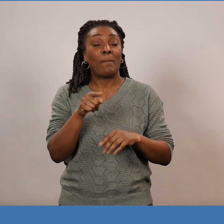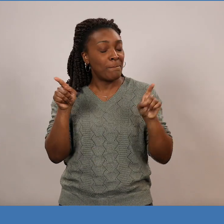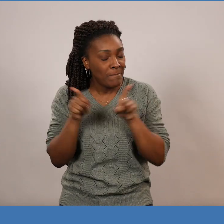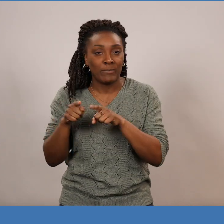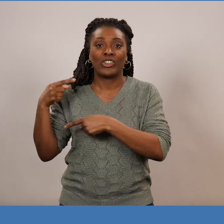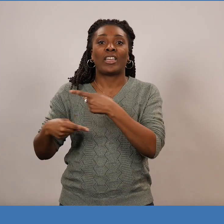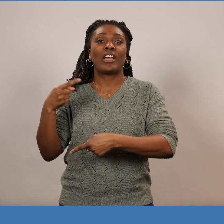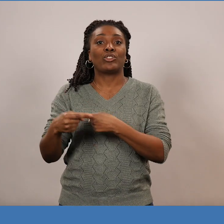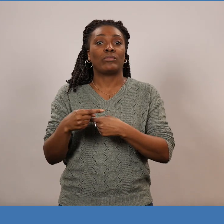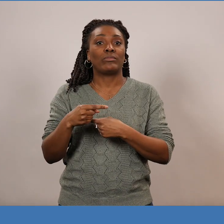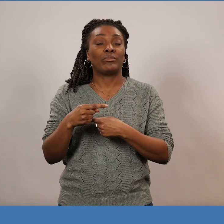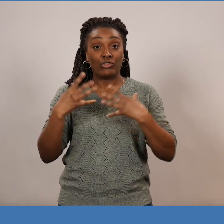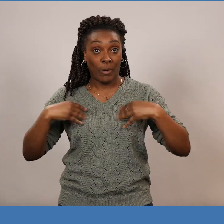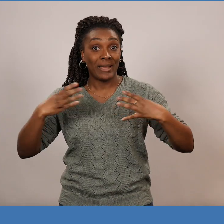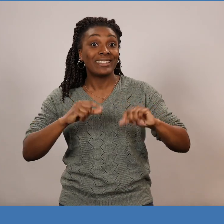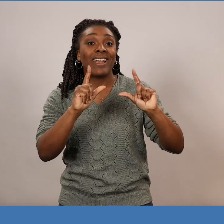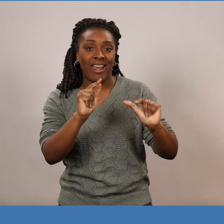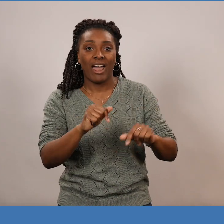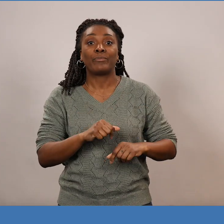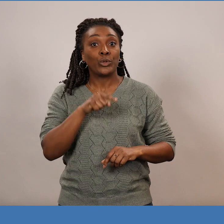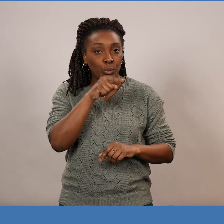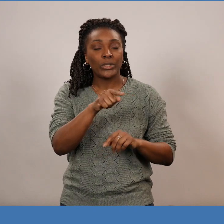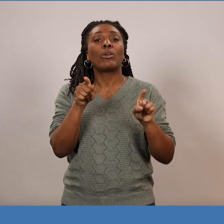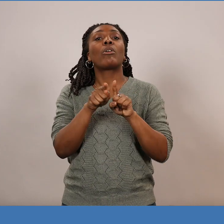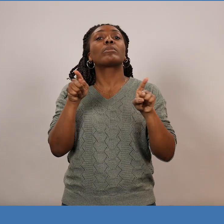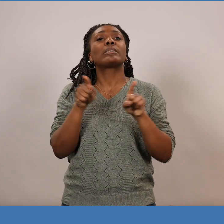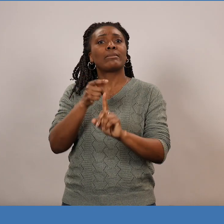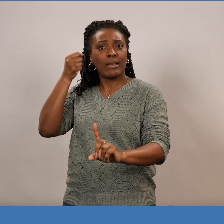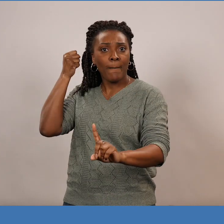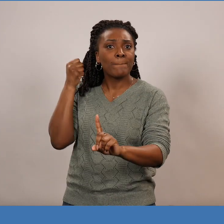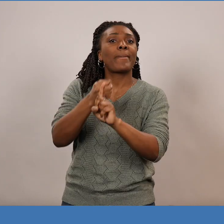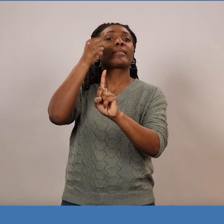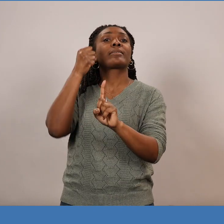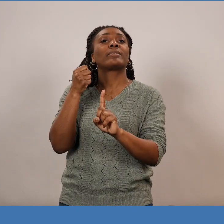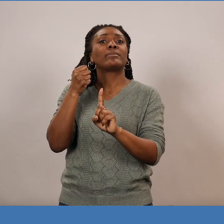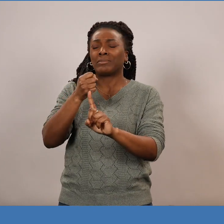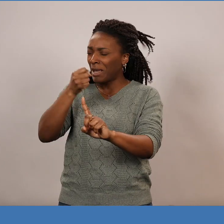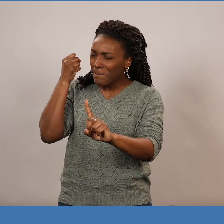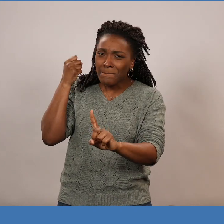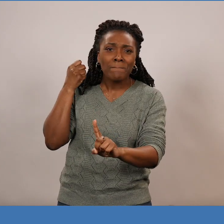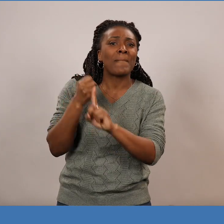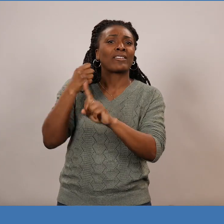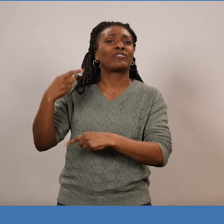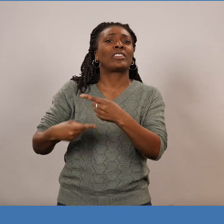Jean-Baptiste, de la même génération, lui aussi, il a marqué son temps